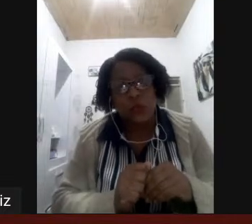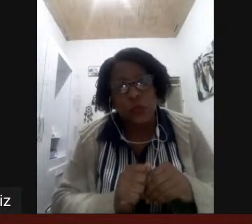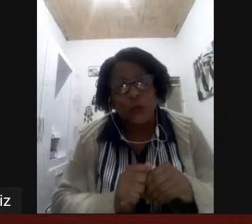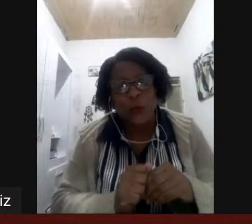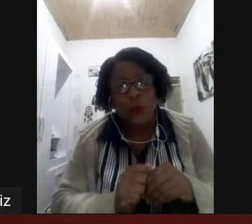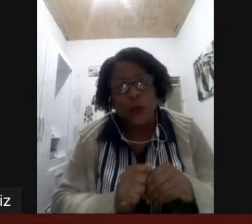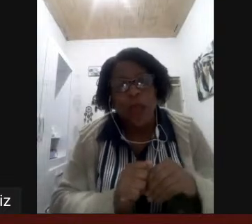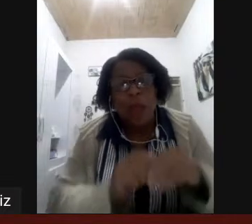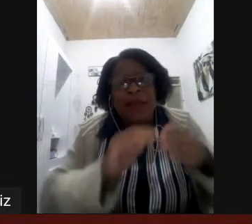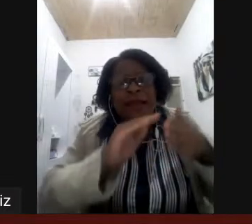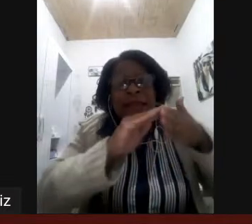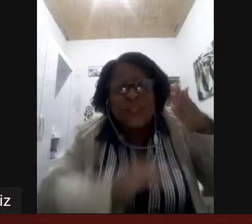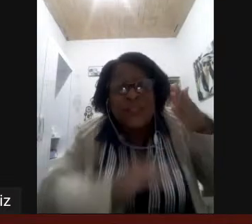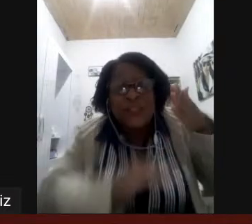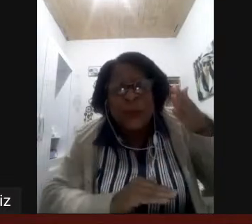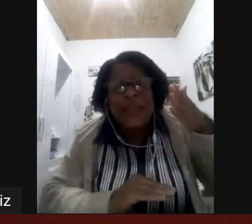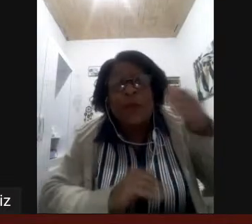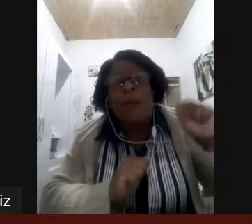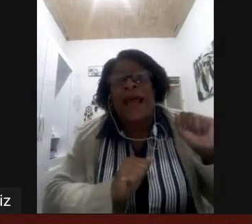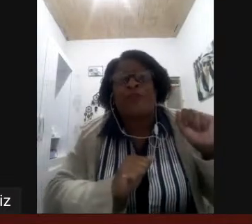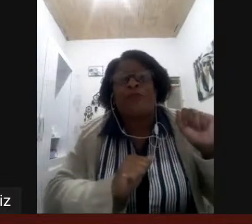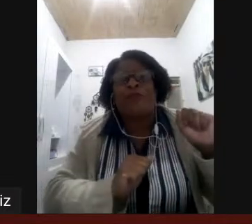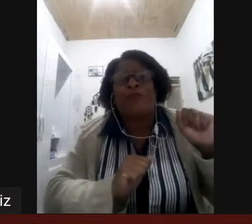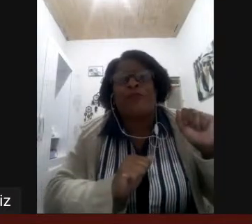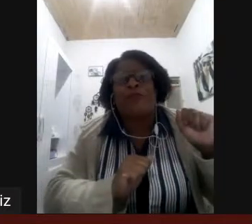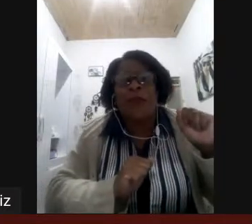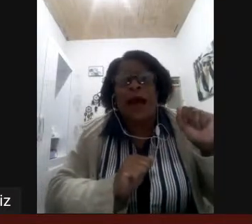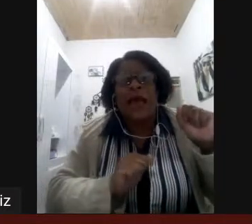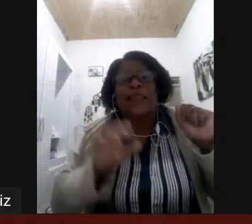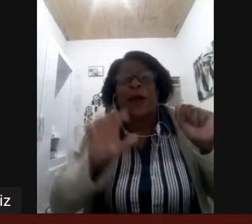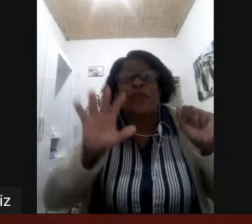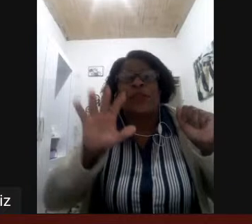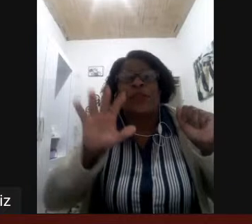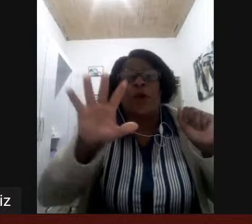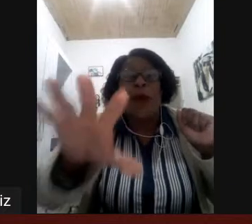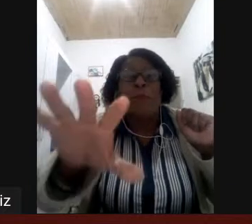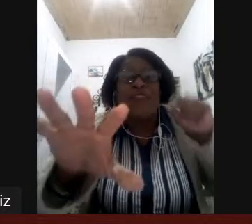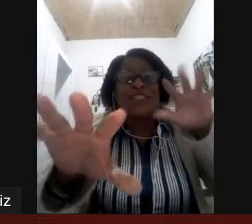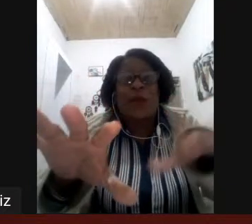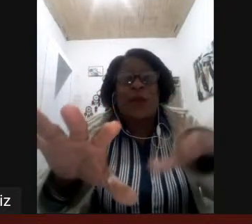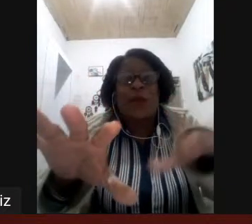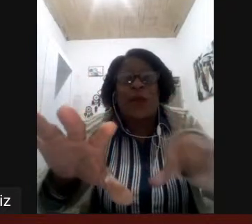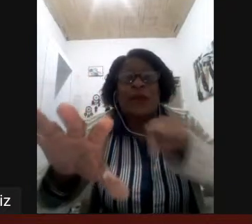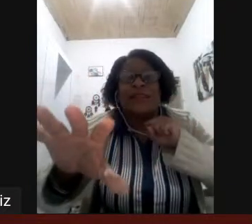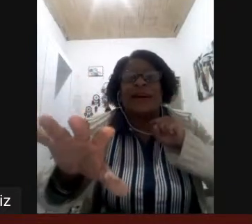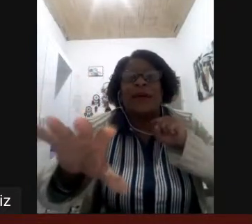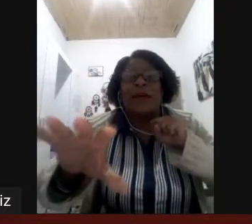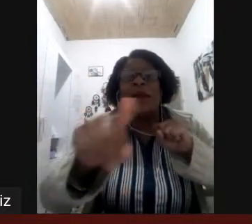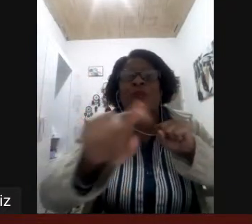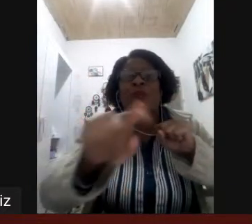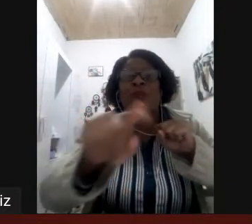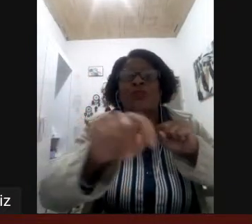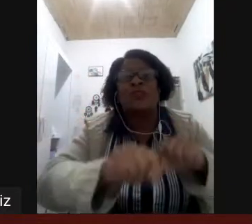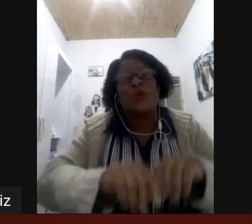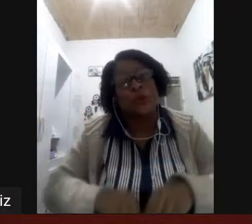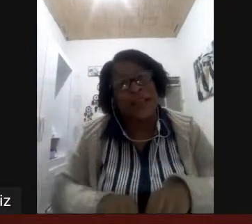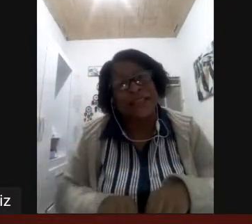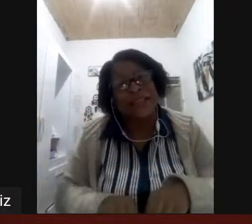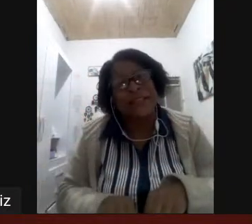surdo mas eu me dava um pouquinho que é um parágrafo único lá então dou com a mão e vai tirar com a outra mas não substitui o português escrito